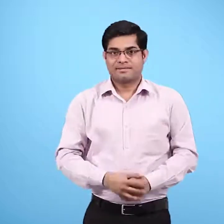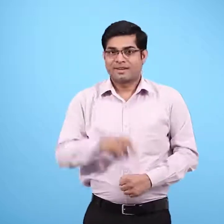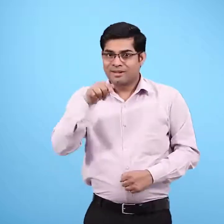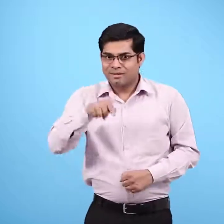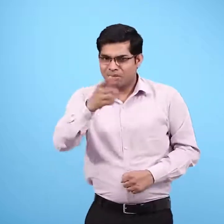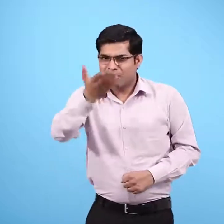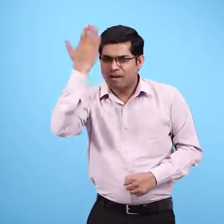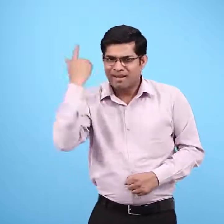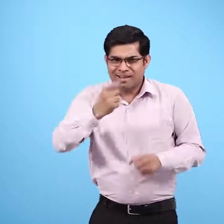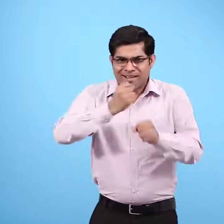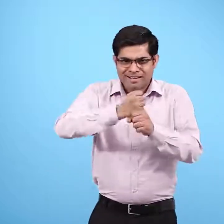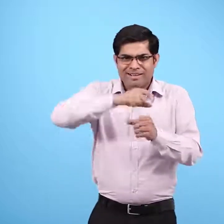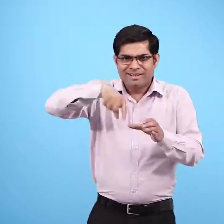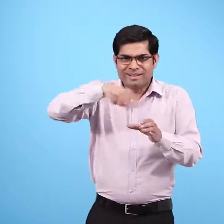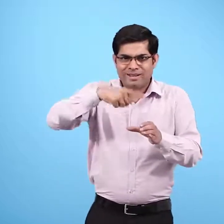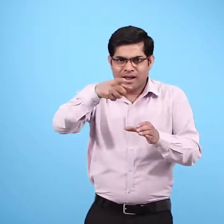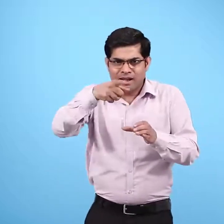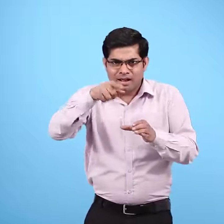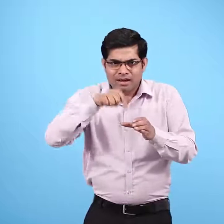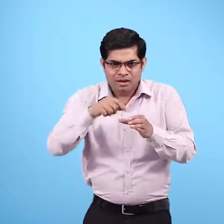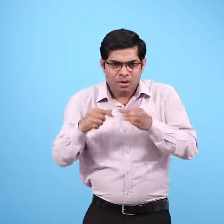क्या तुमने कभी ग्लुकोस चक्षा है?